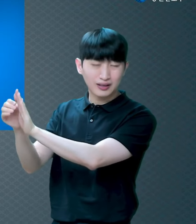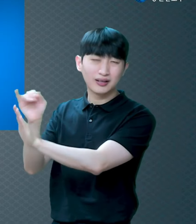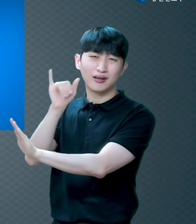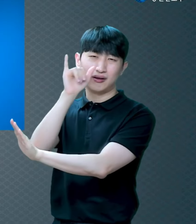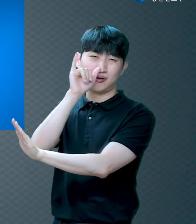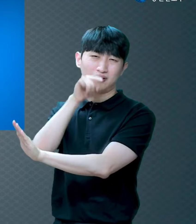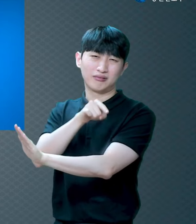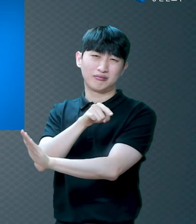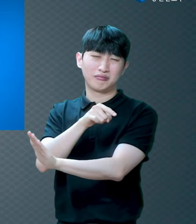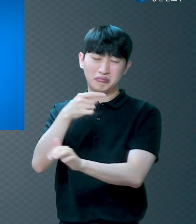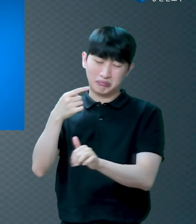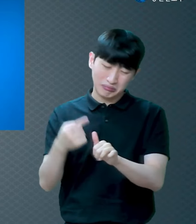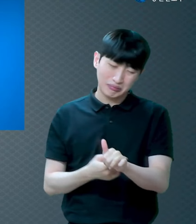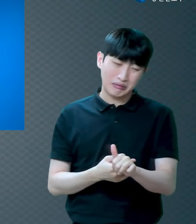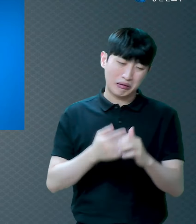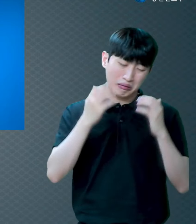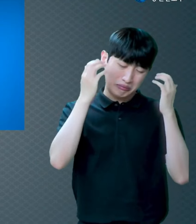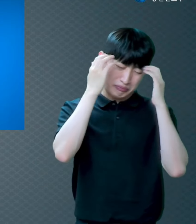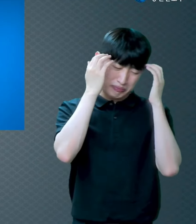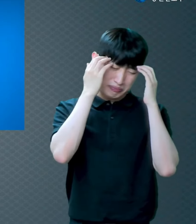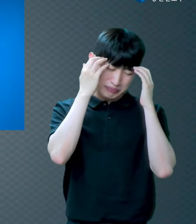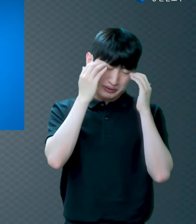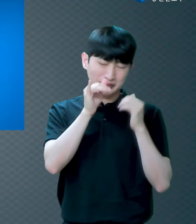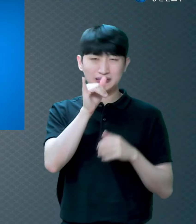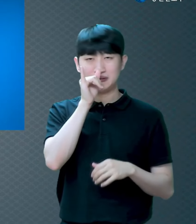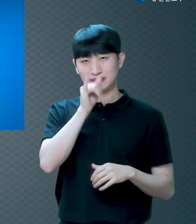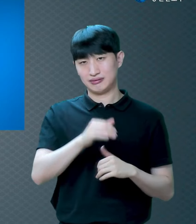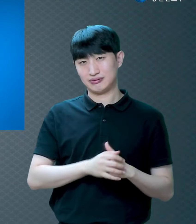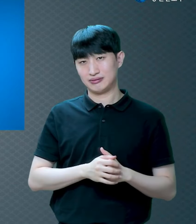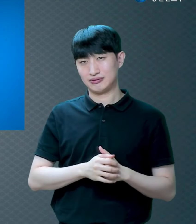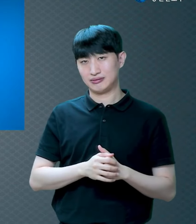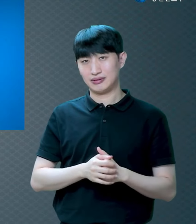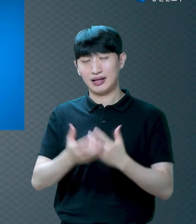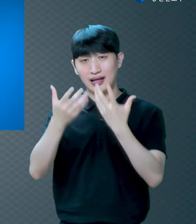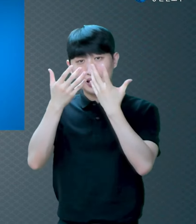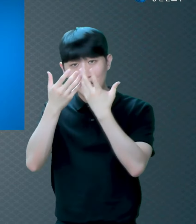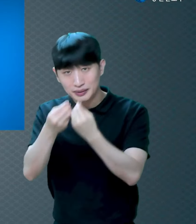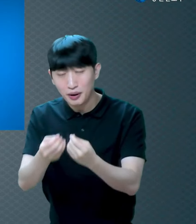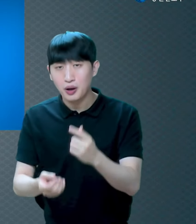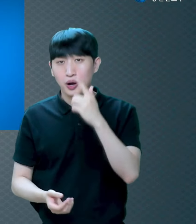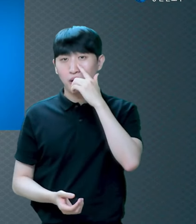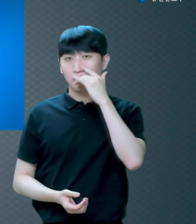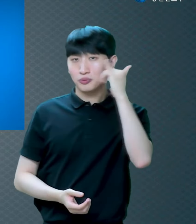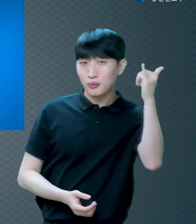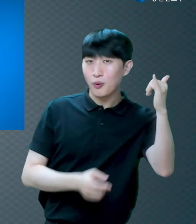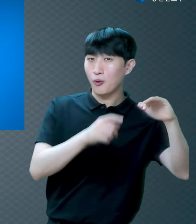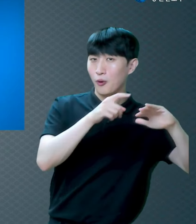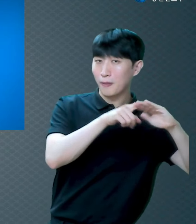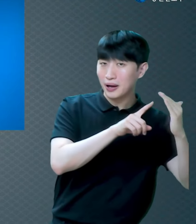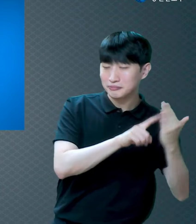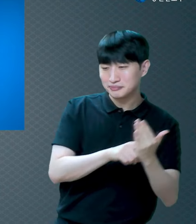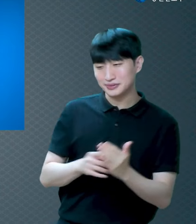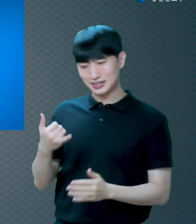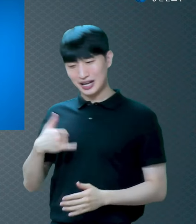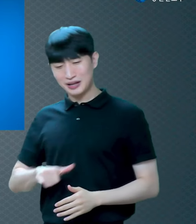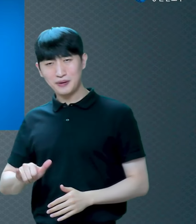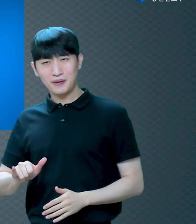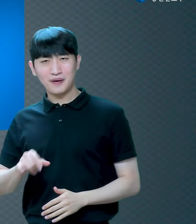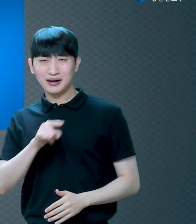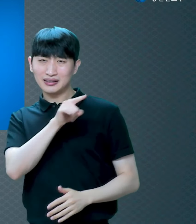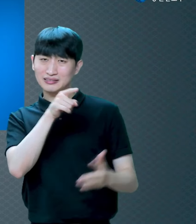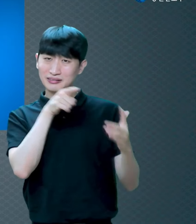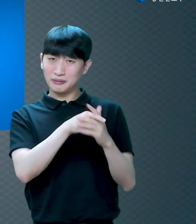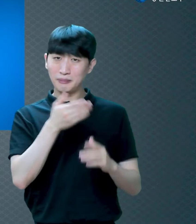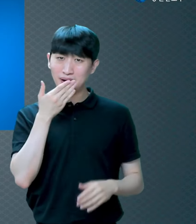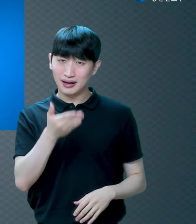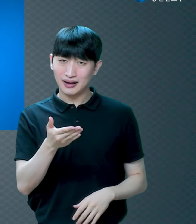여러분들 부모님의 생각을 자식이 이해합니까 이제 갓난 태어난 애기가